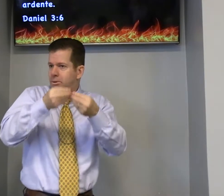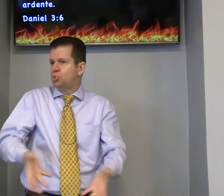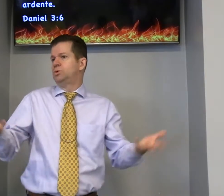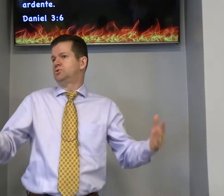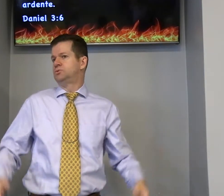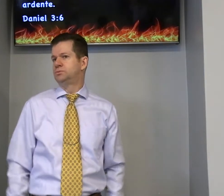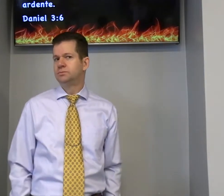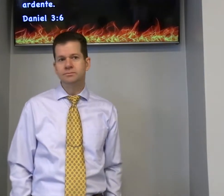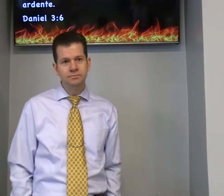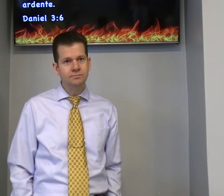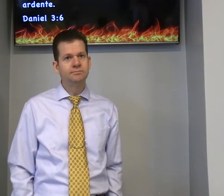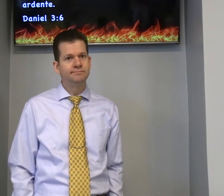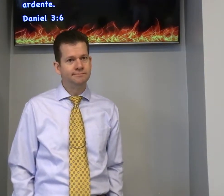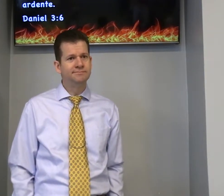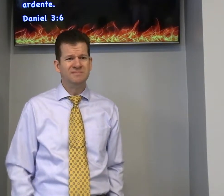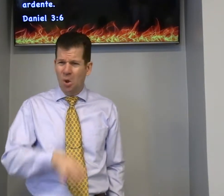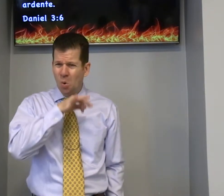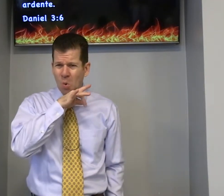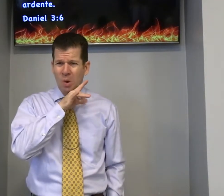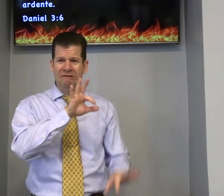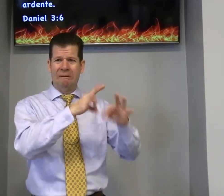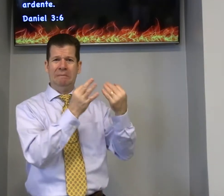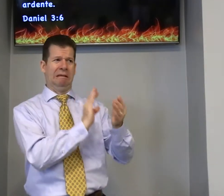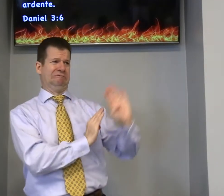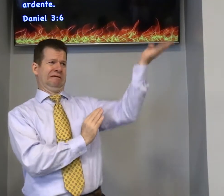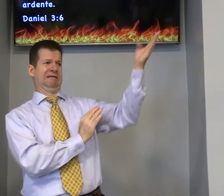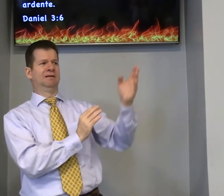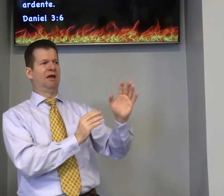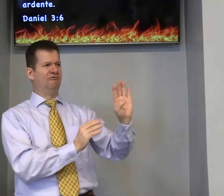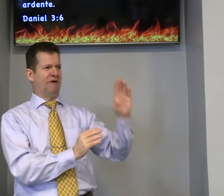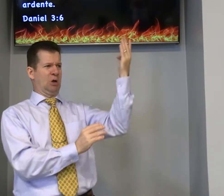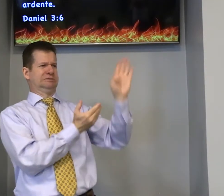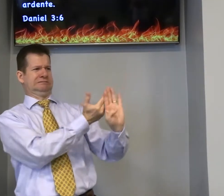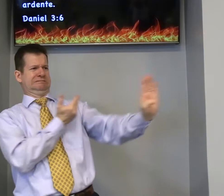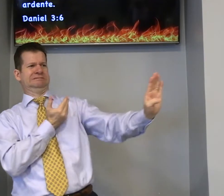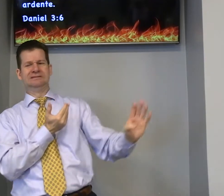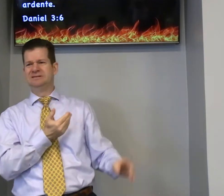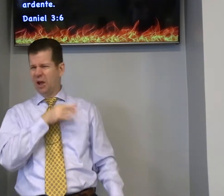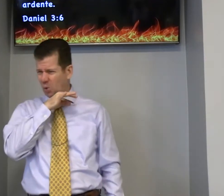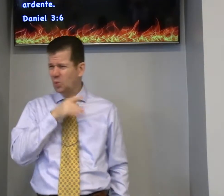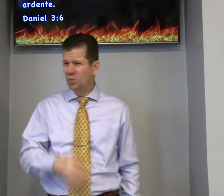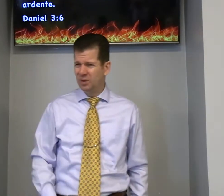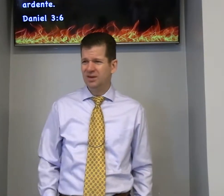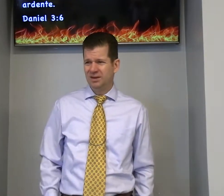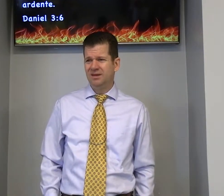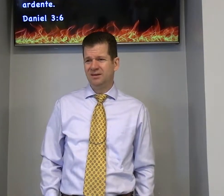fica quietinho e aceita é ruim a família falsa separa você